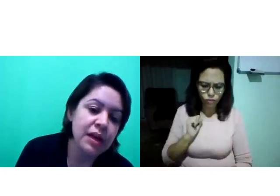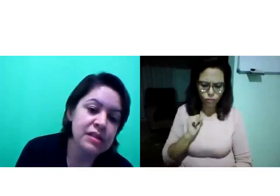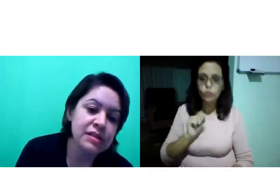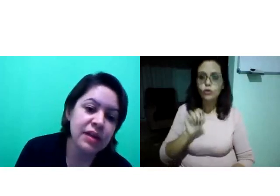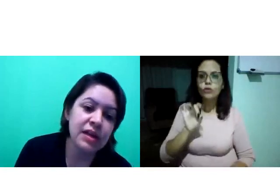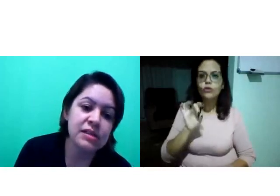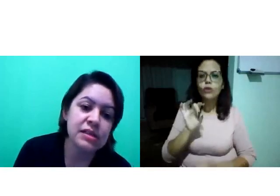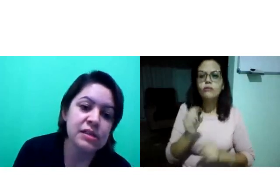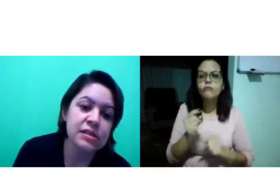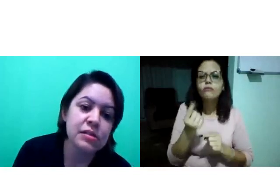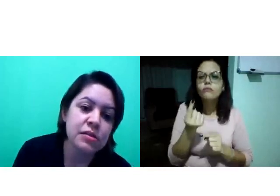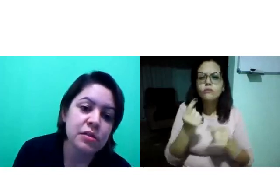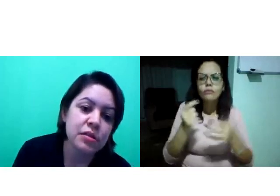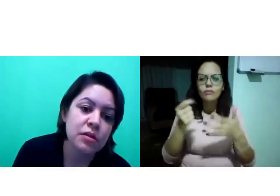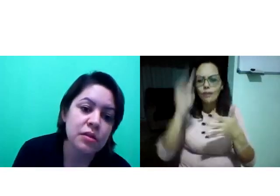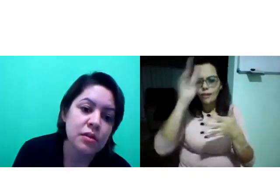Também, às vezes,